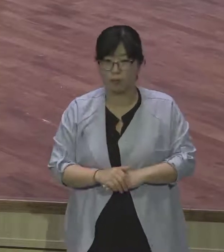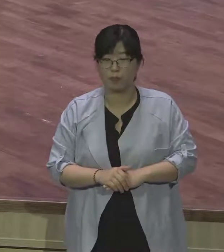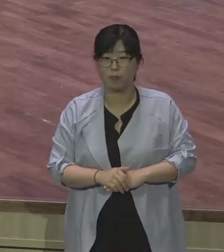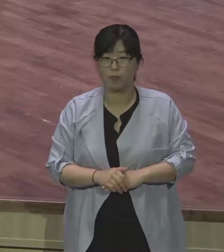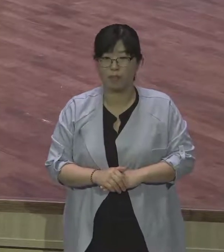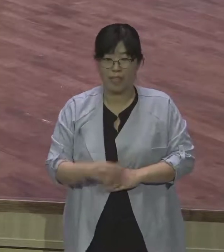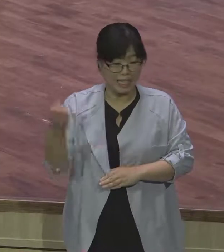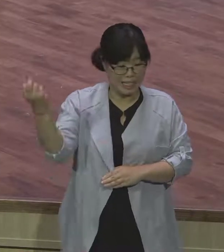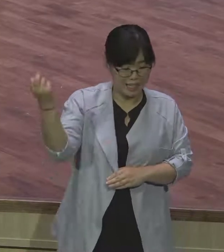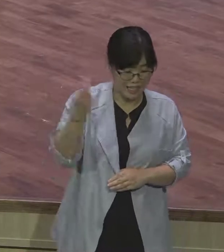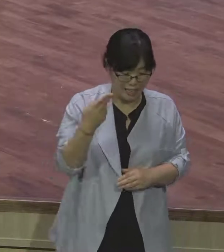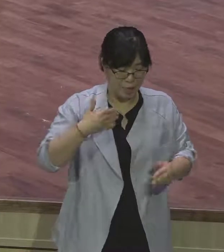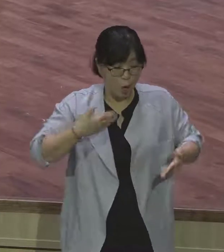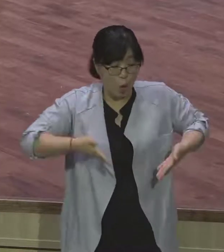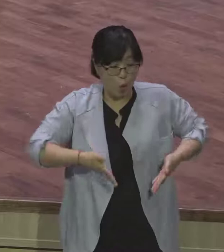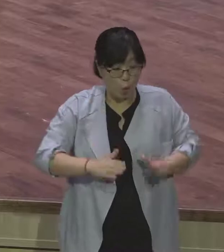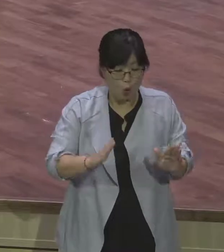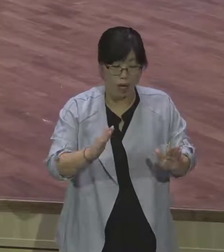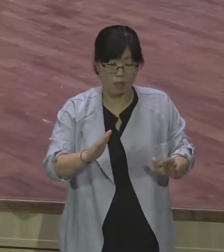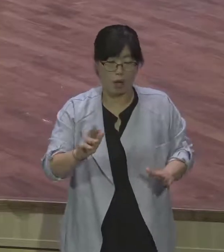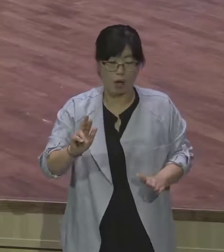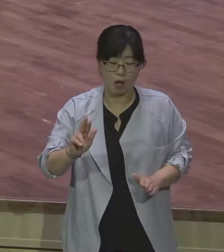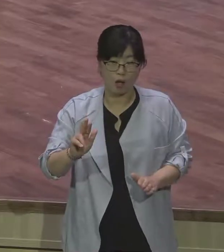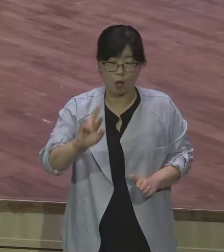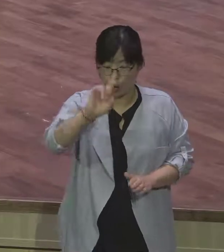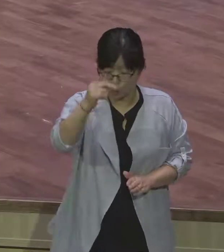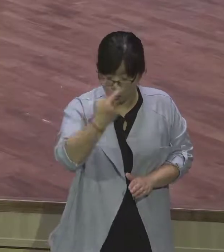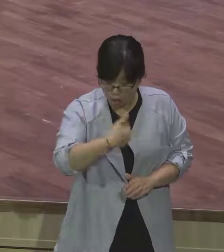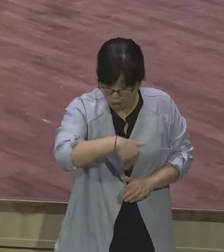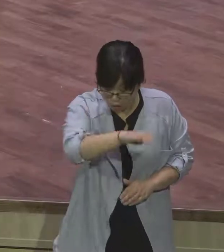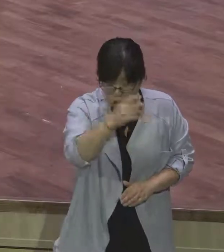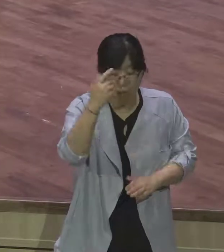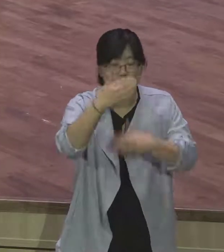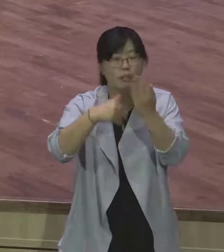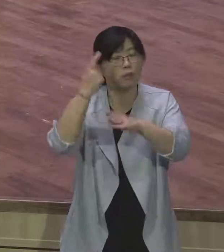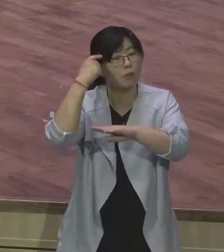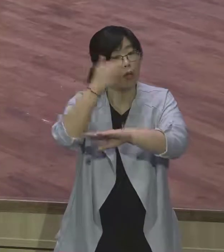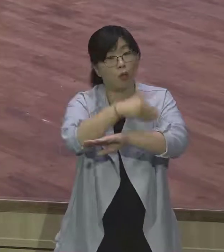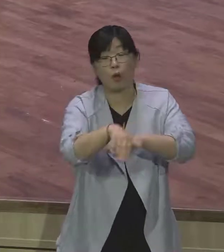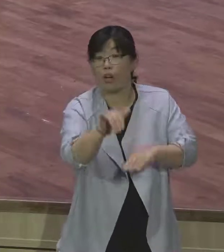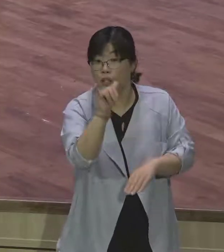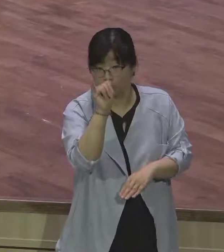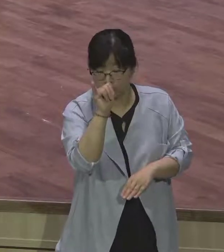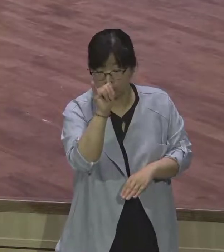자기 그거 아무 관심도 없고 하나님 뜻 아무 관심 없고